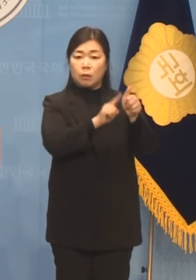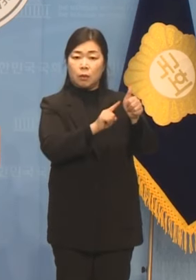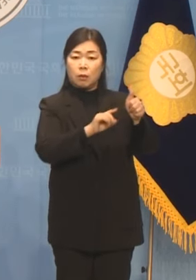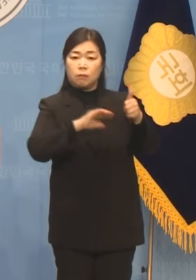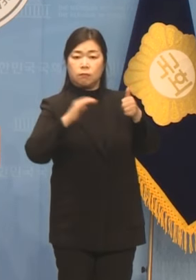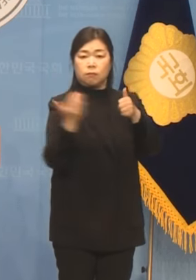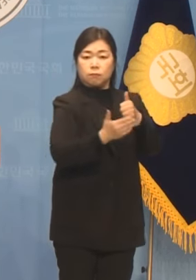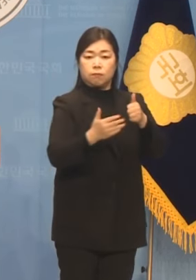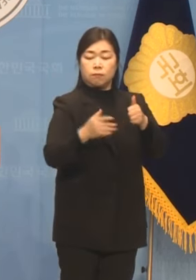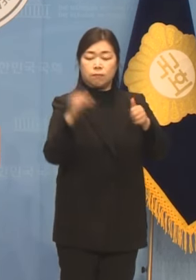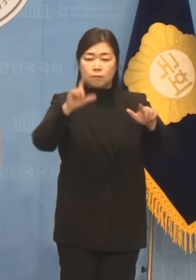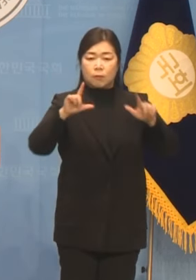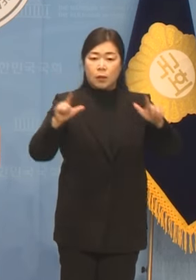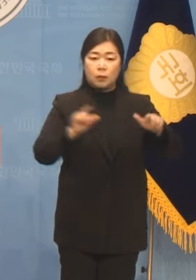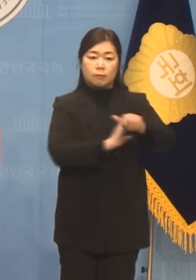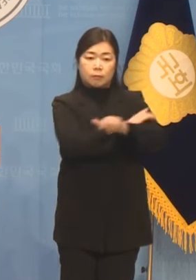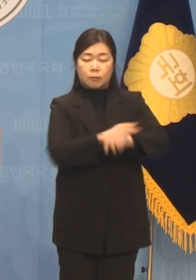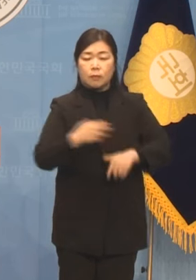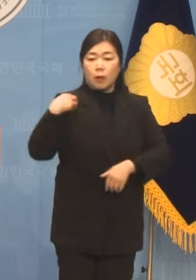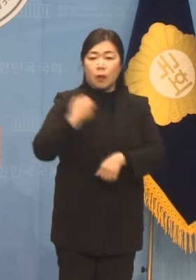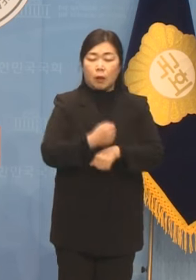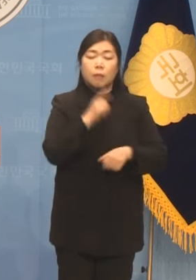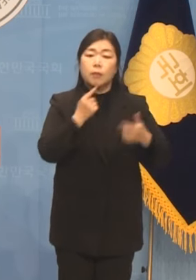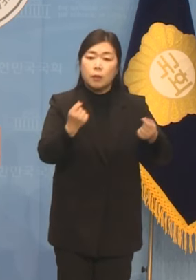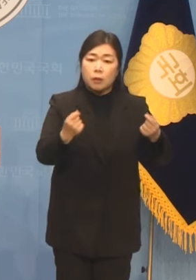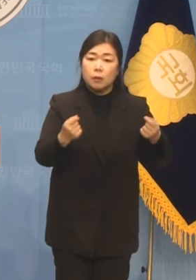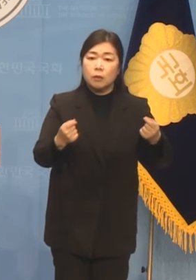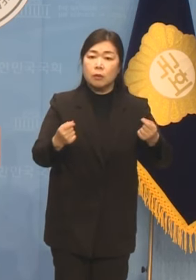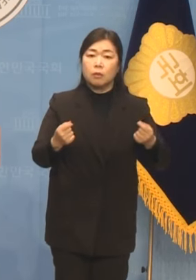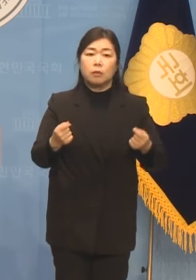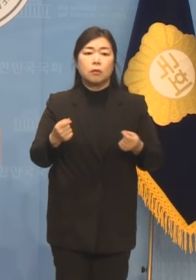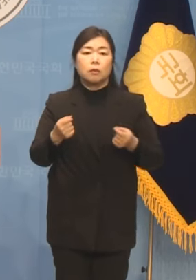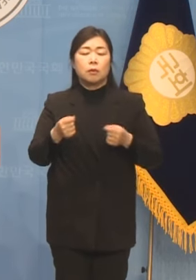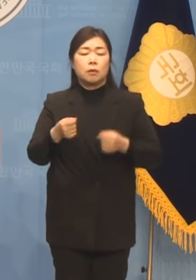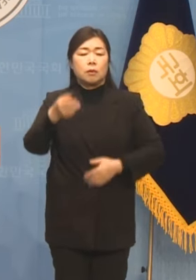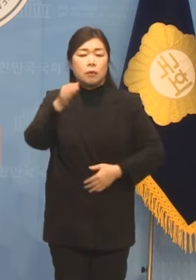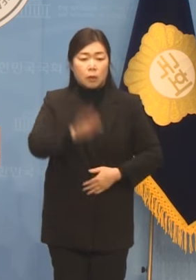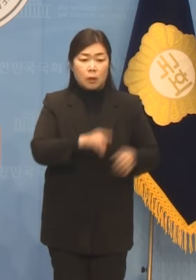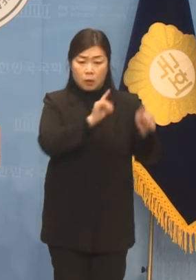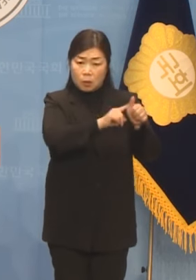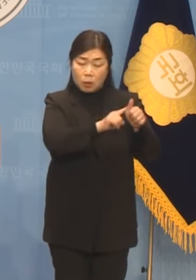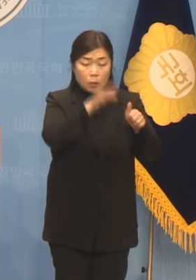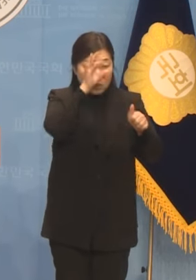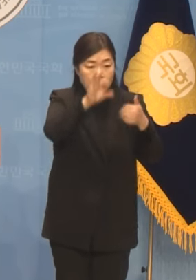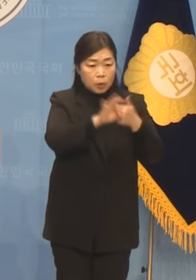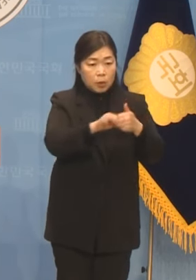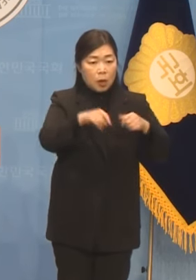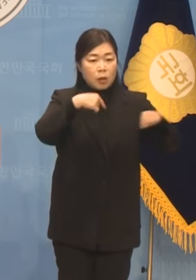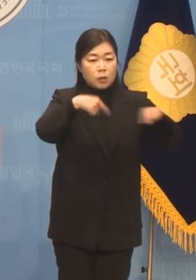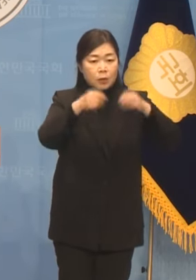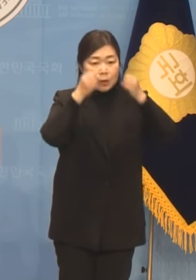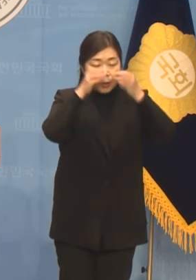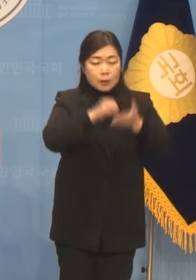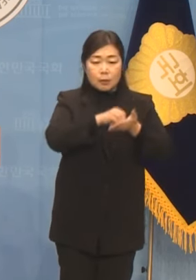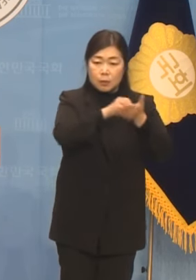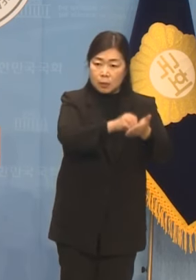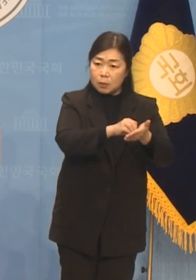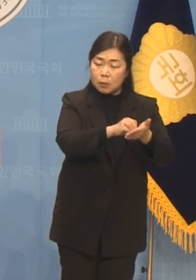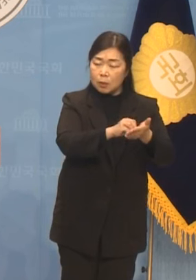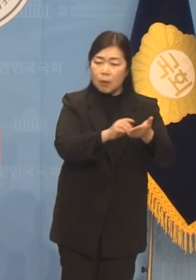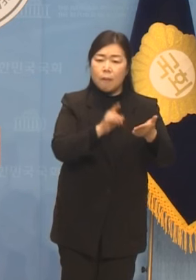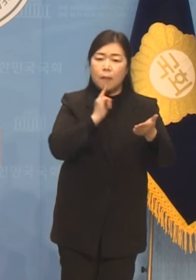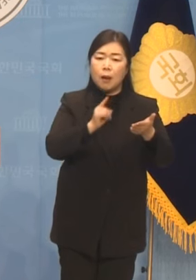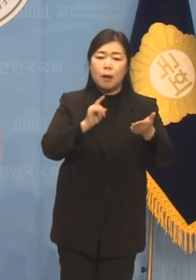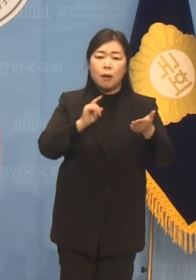연출 행위로 스스로도 자인하듯이 정치신인이라 말할 수 없는 공중파와 SNS의